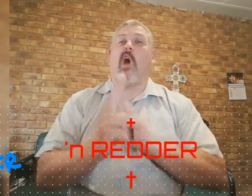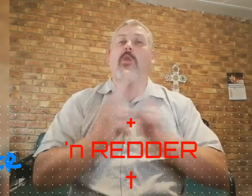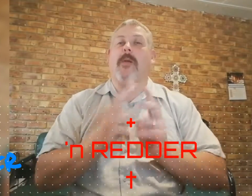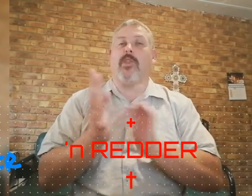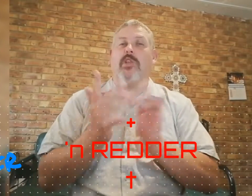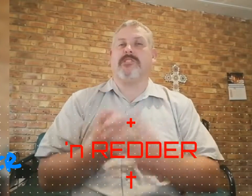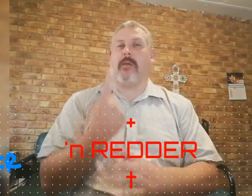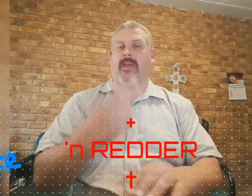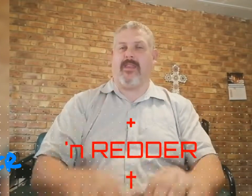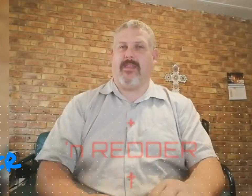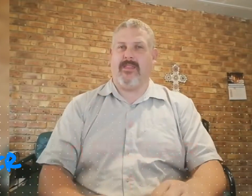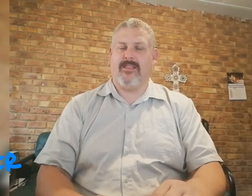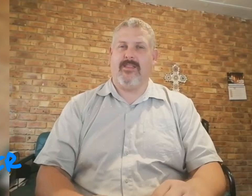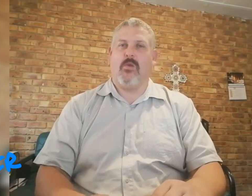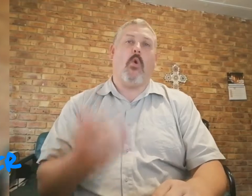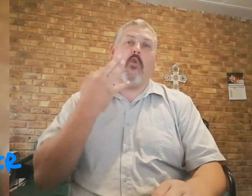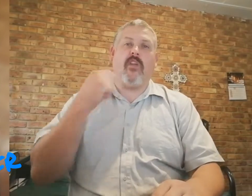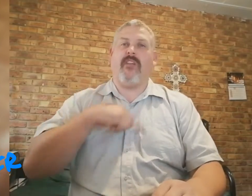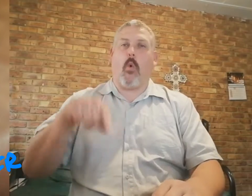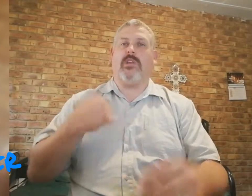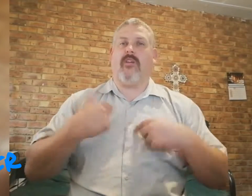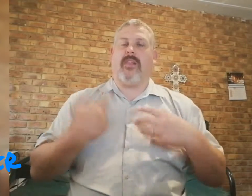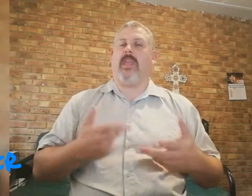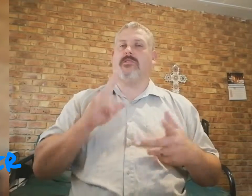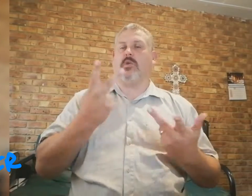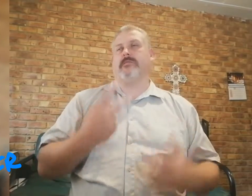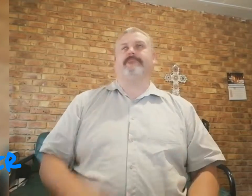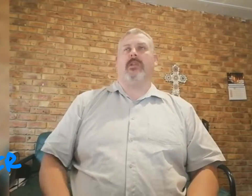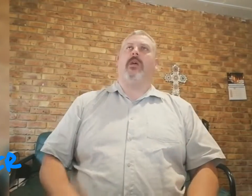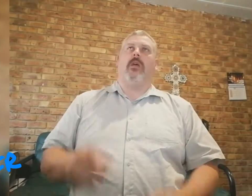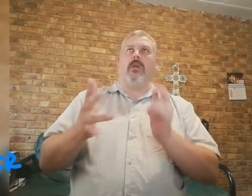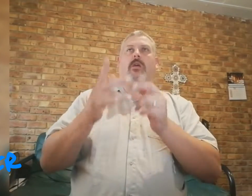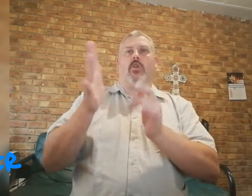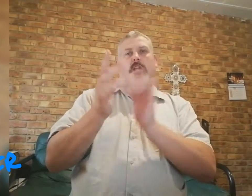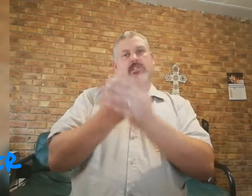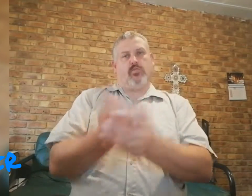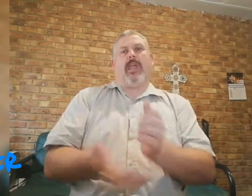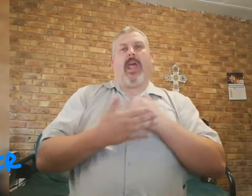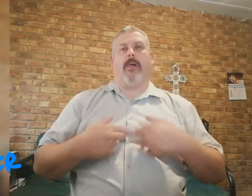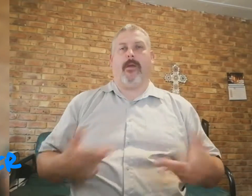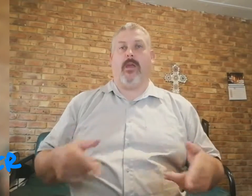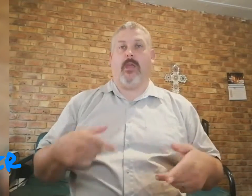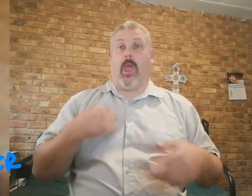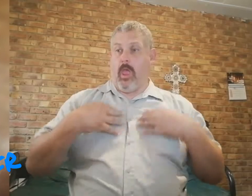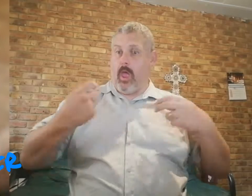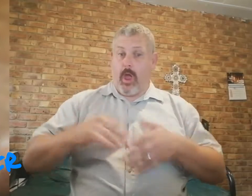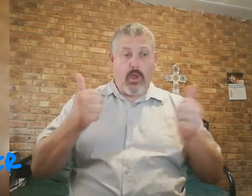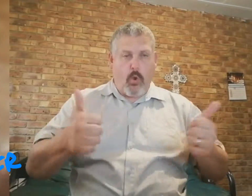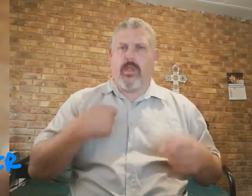verhouding met Jesus begin. Hoeveel van ons wil net soos, Jesus moet help, gaan goed,